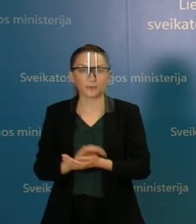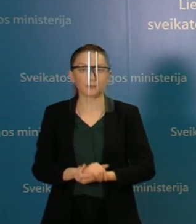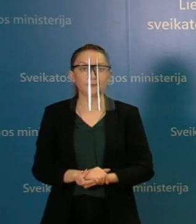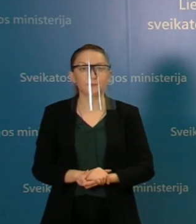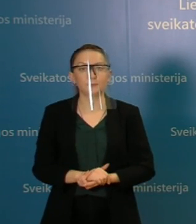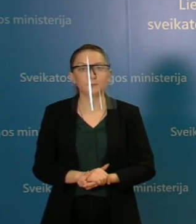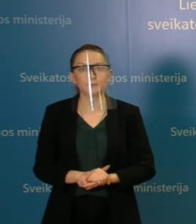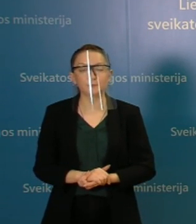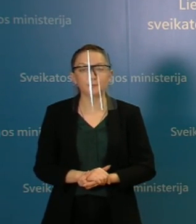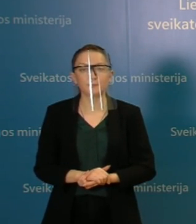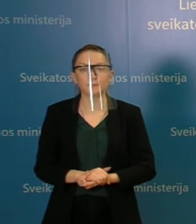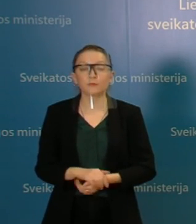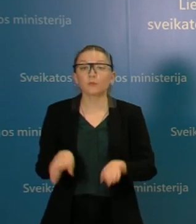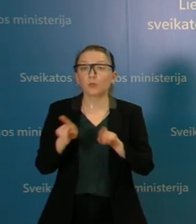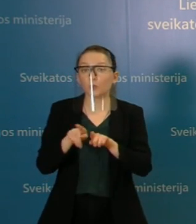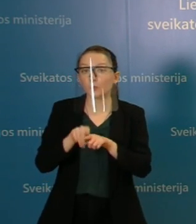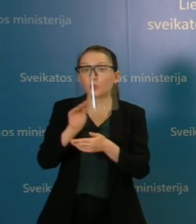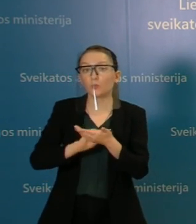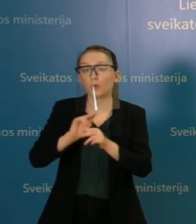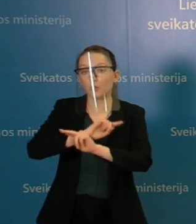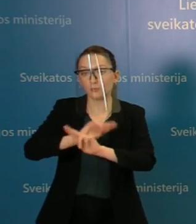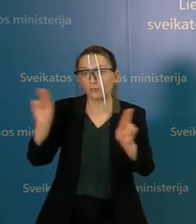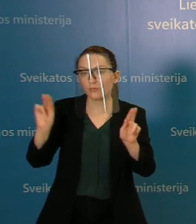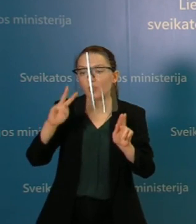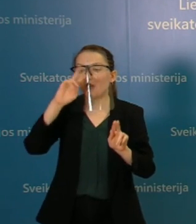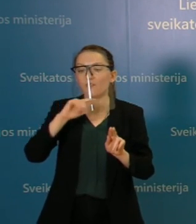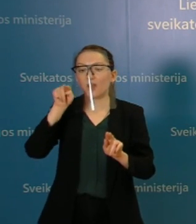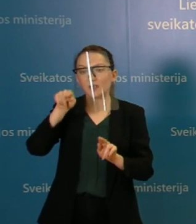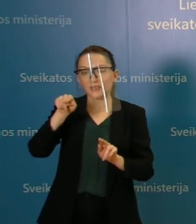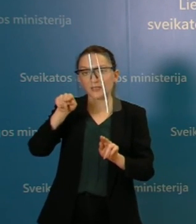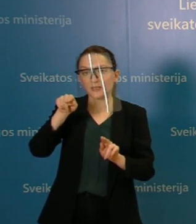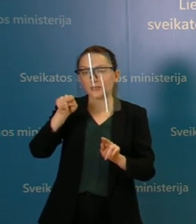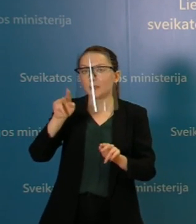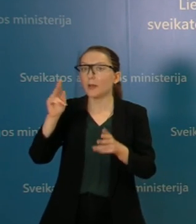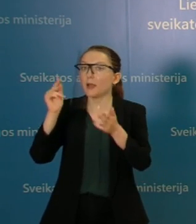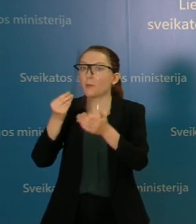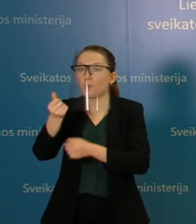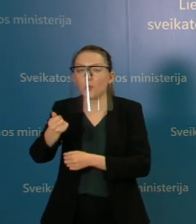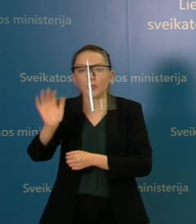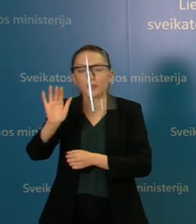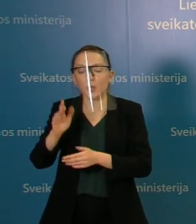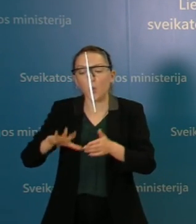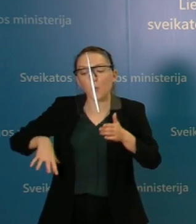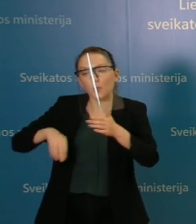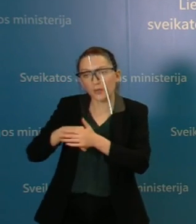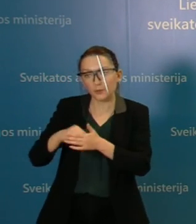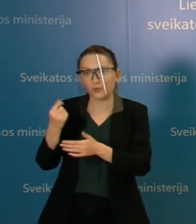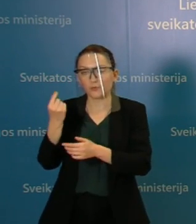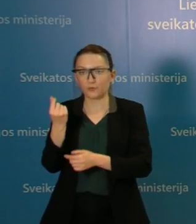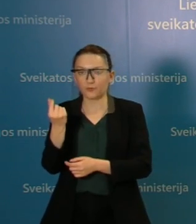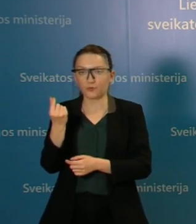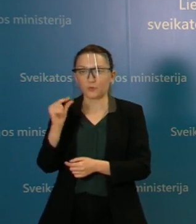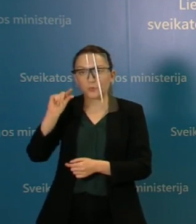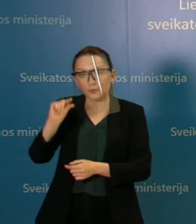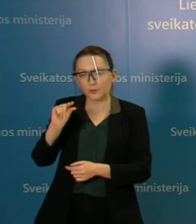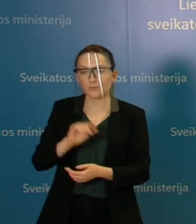sprendimas, dar kartą pakartosiu, tai yra ne vaistas, o priemoka užvaista. Ką tenka susimokėti, nes vaistas